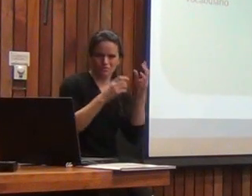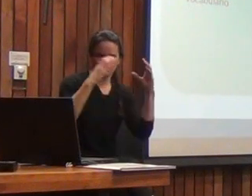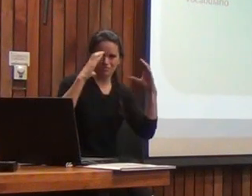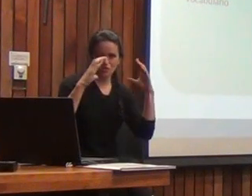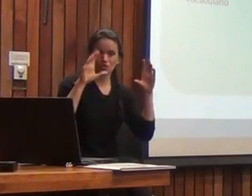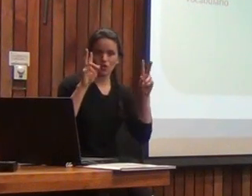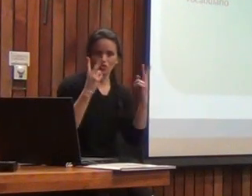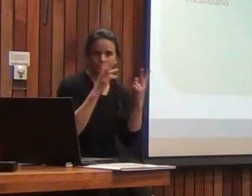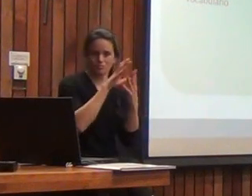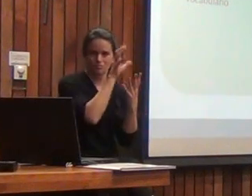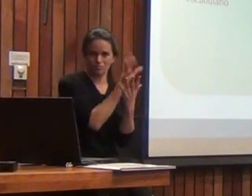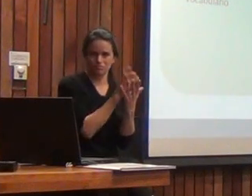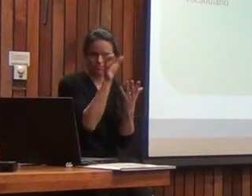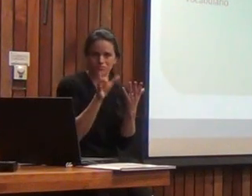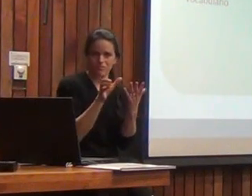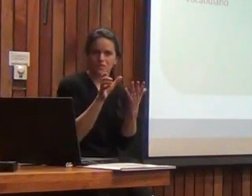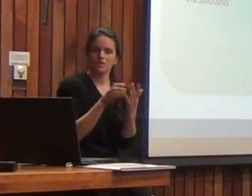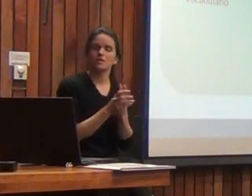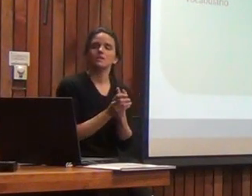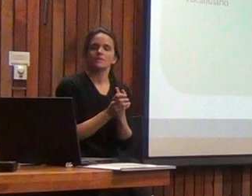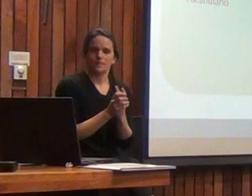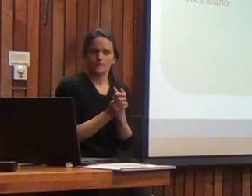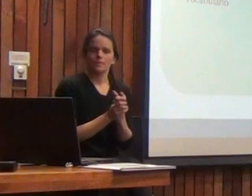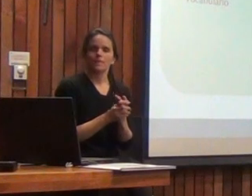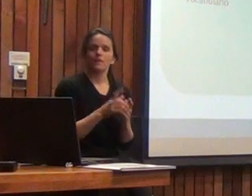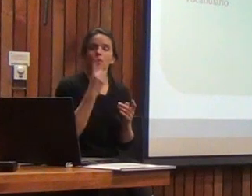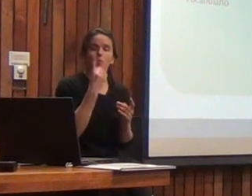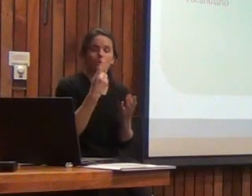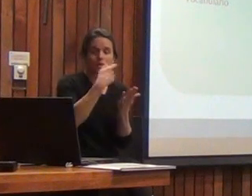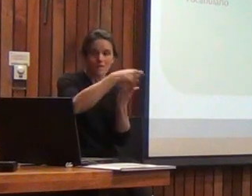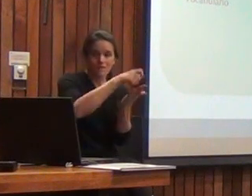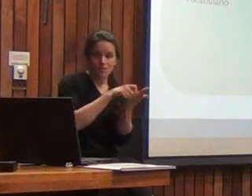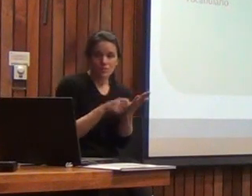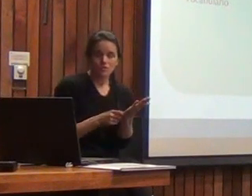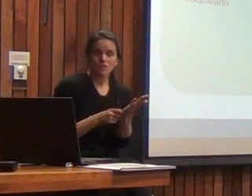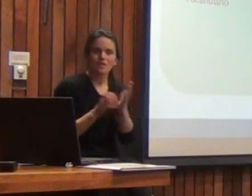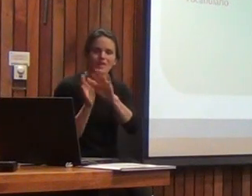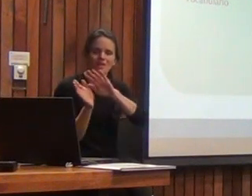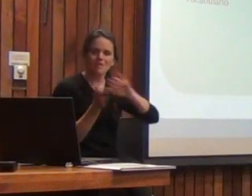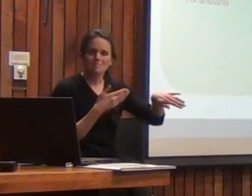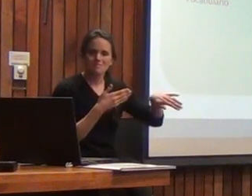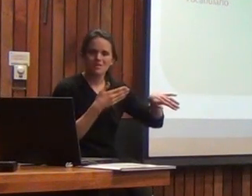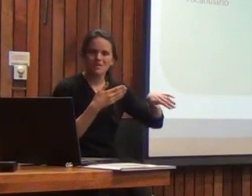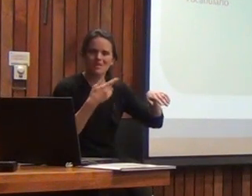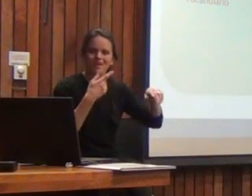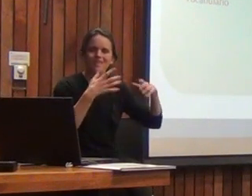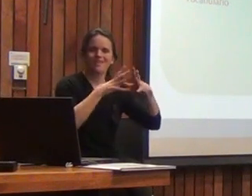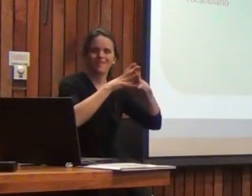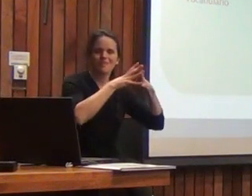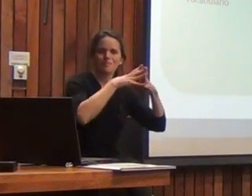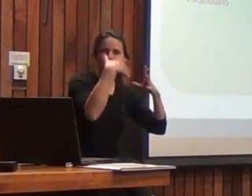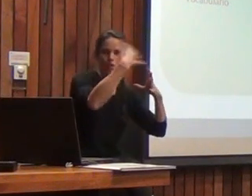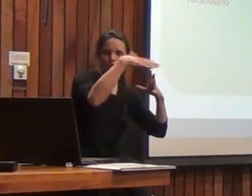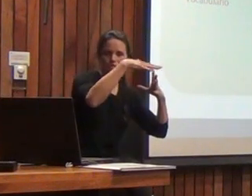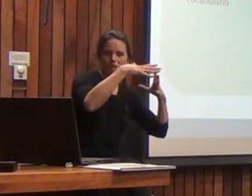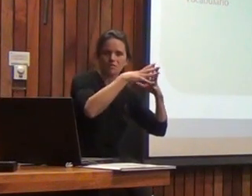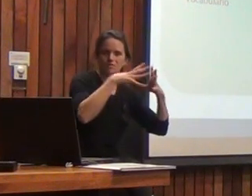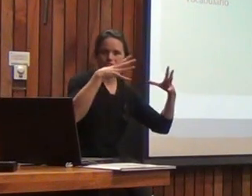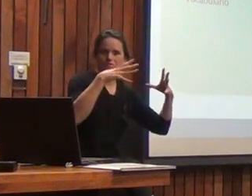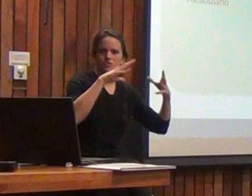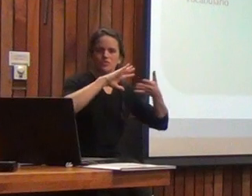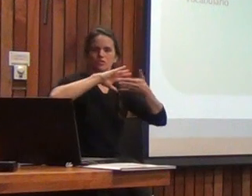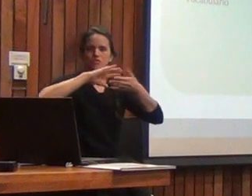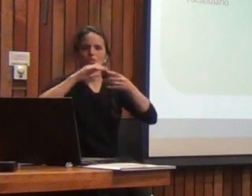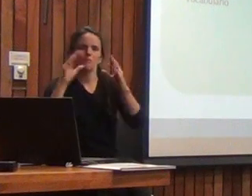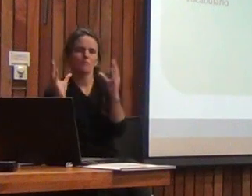primera vez en una escala de la inteligencia se elimina la distinción entre grandes factores y pequeños factores. Ahora